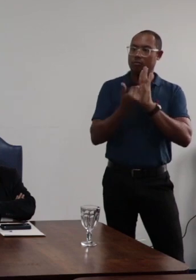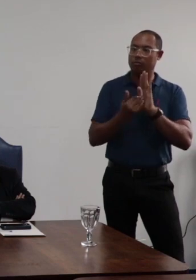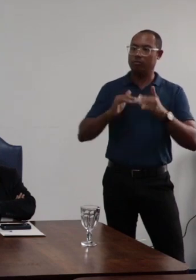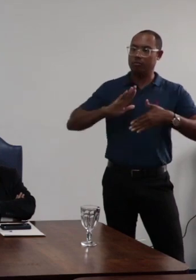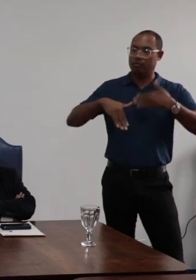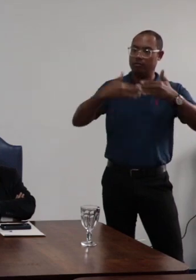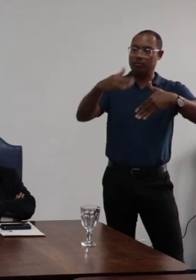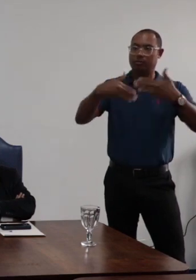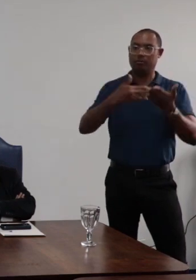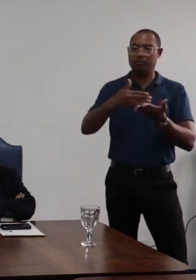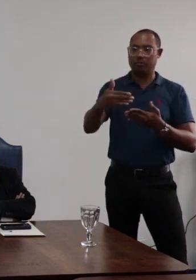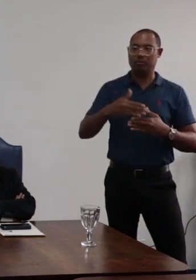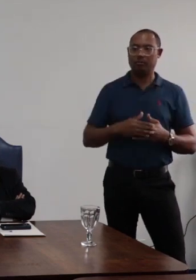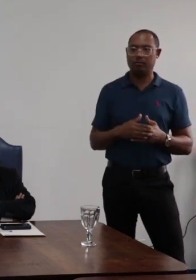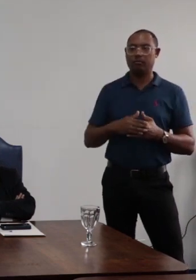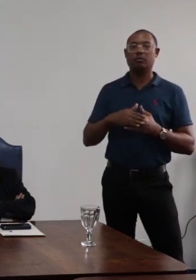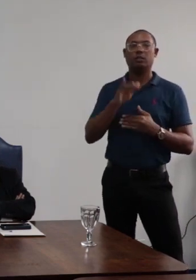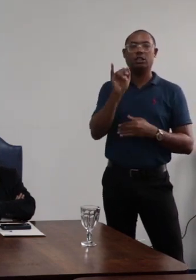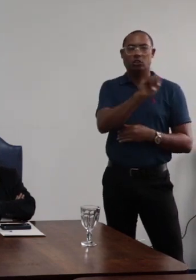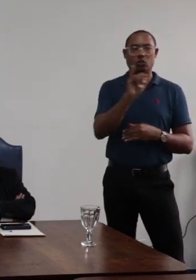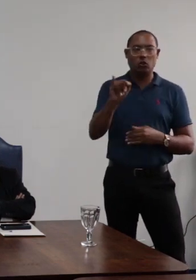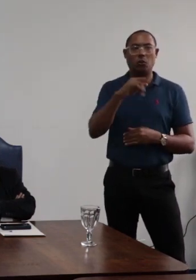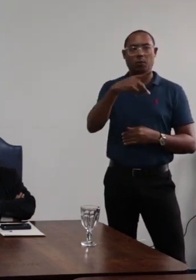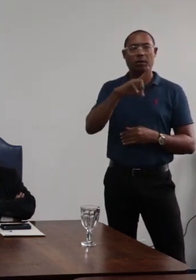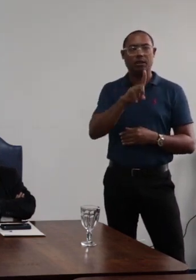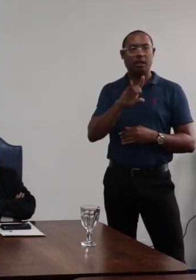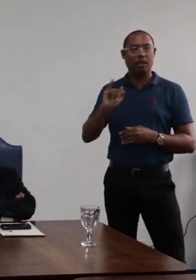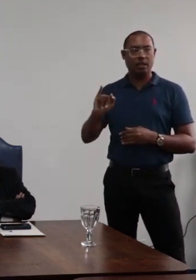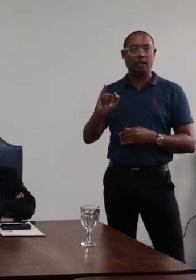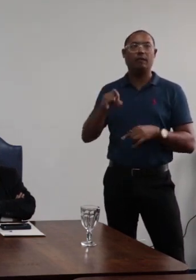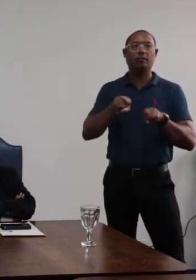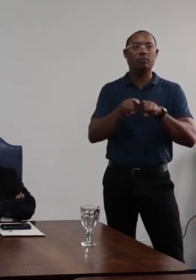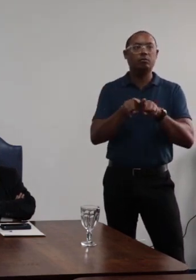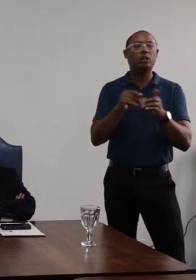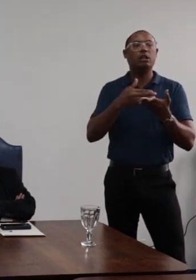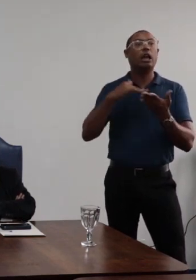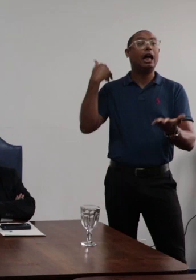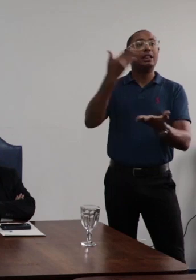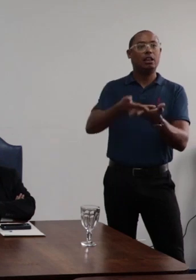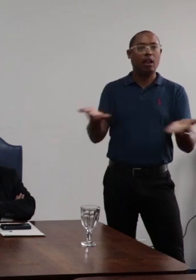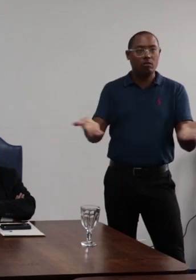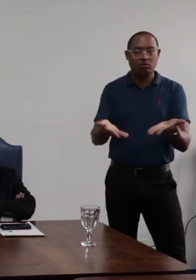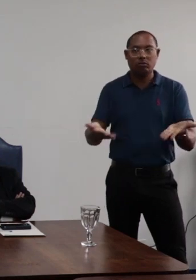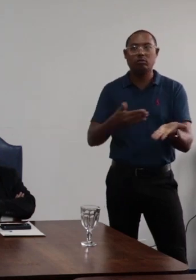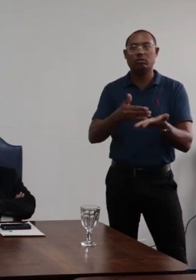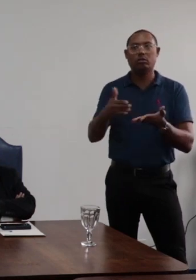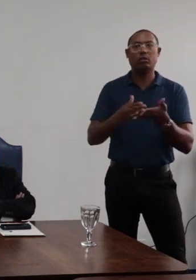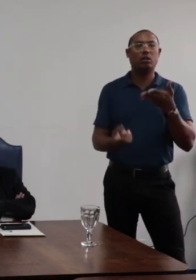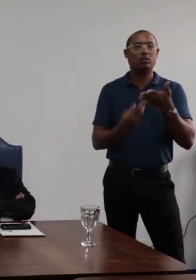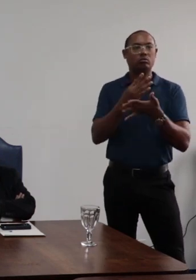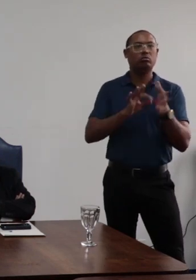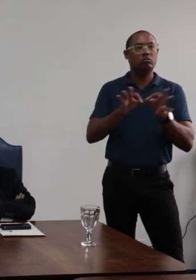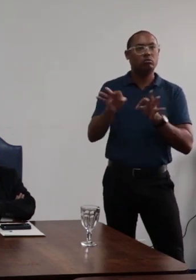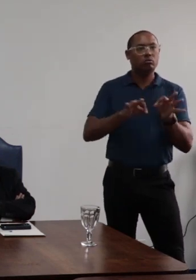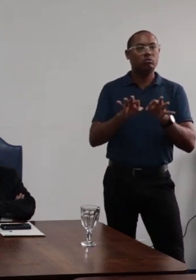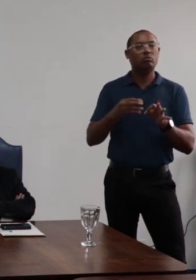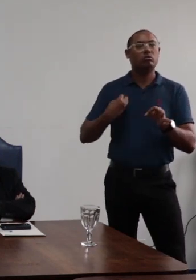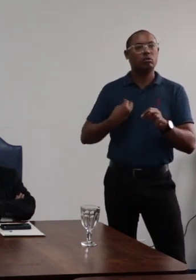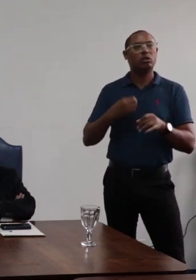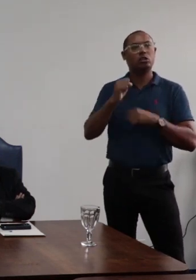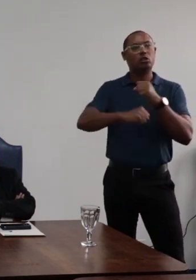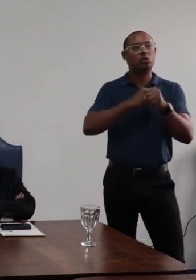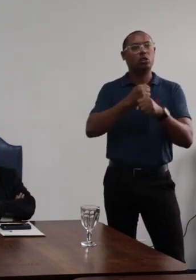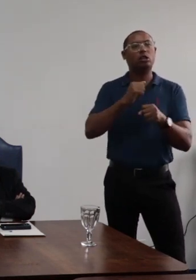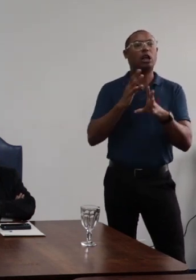desenvolvimento institucional, o PDI, a versão em vigência atualmente, construído aí com a previsão de